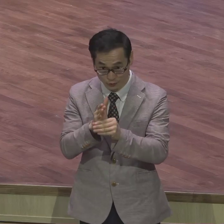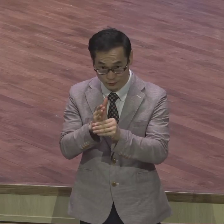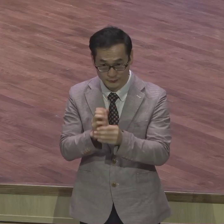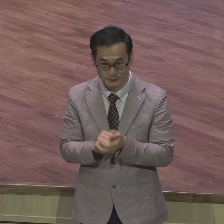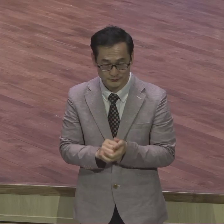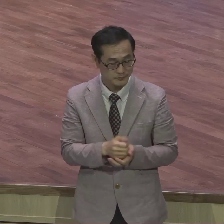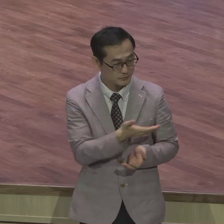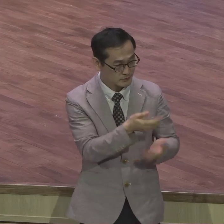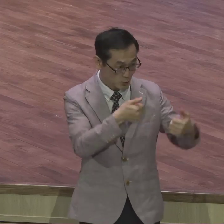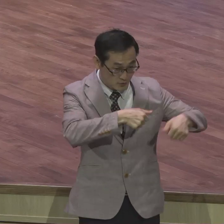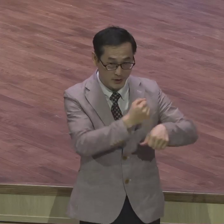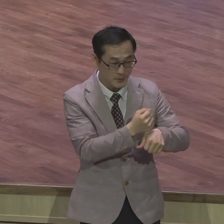남은 자입니다